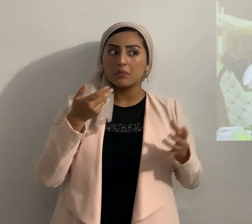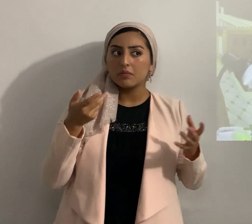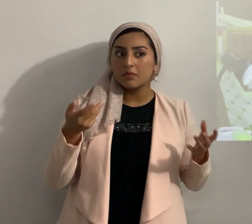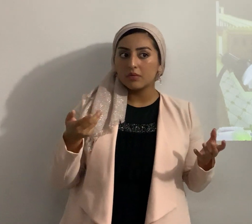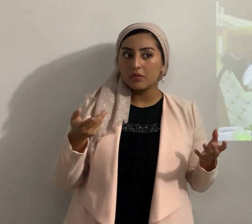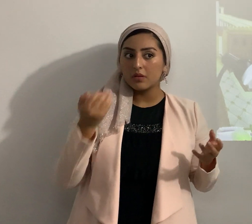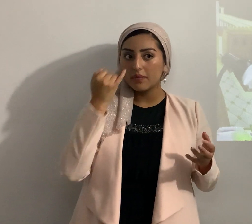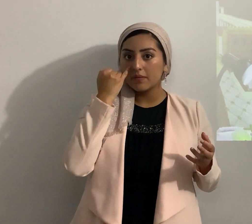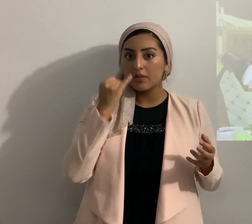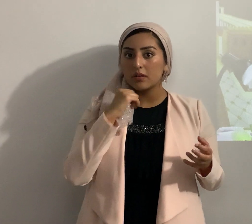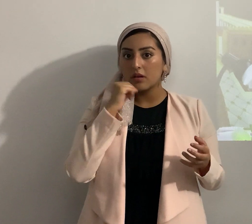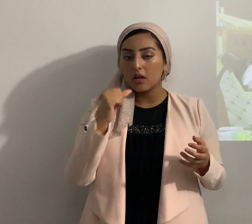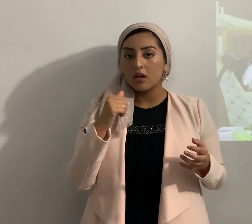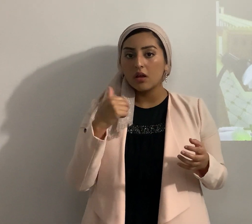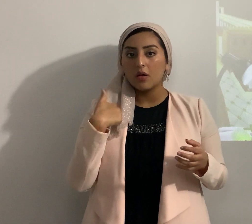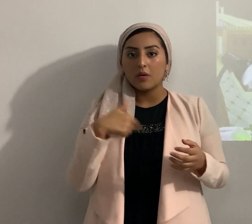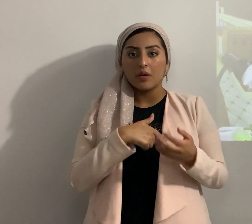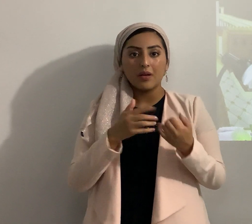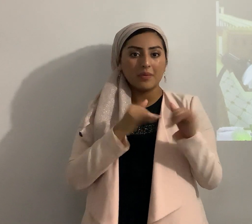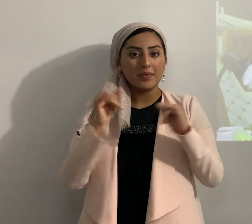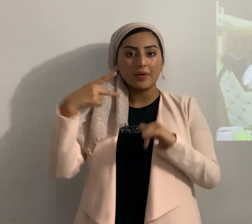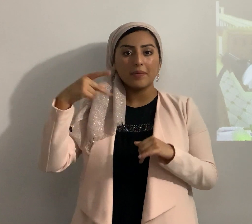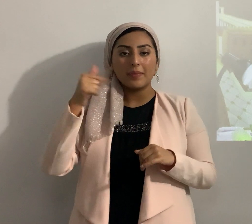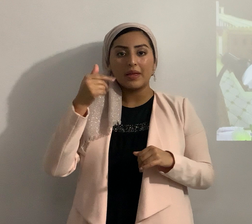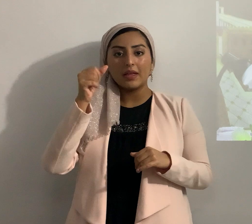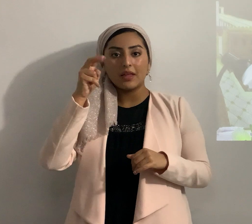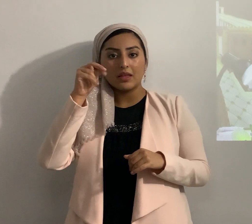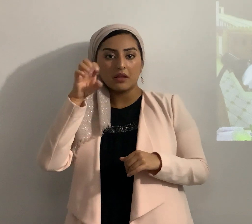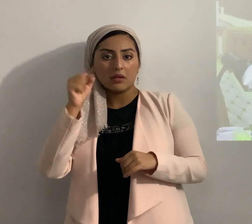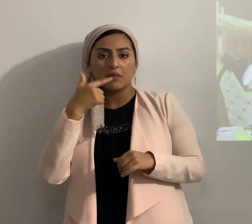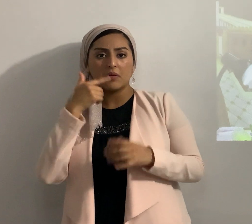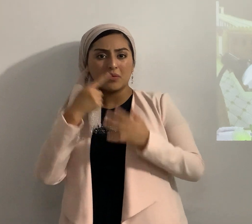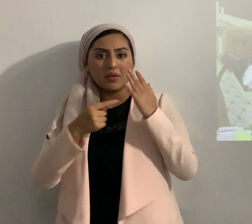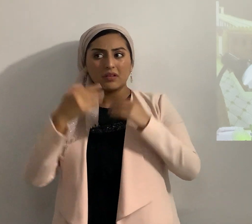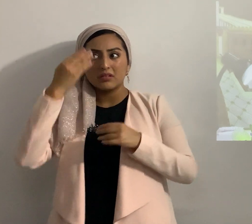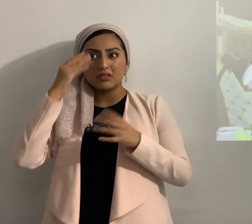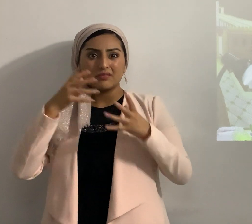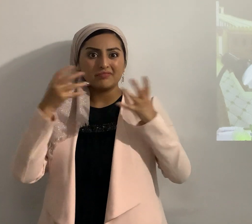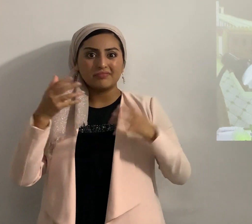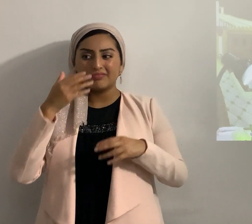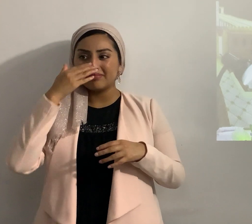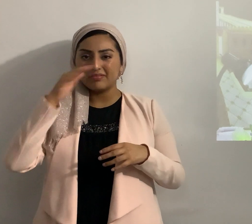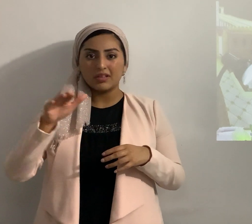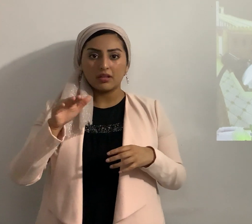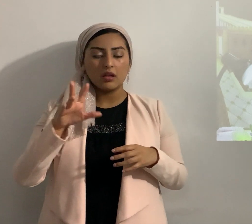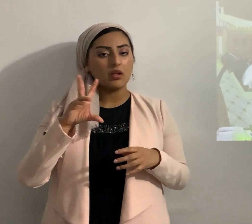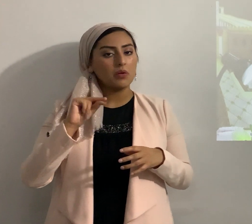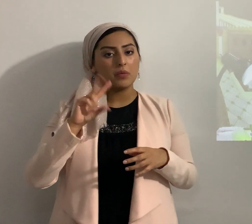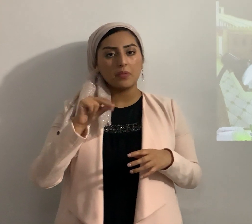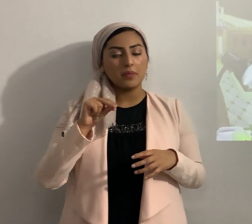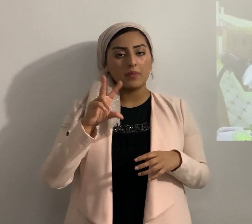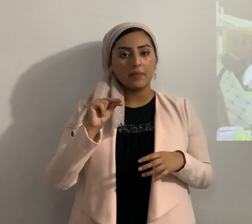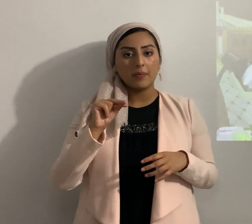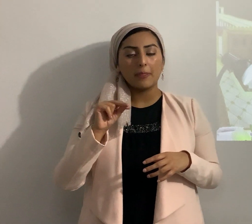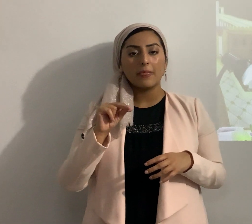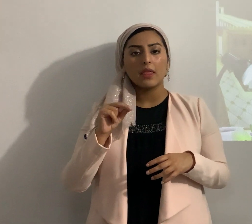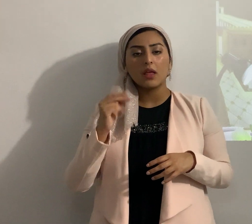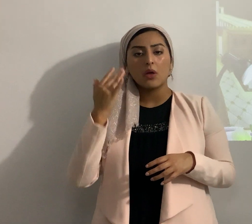no entonces estaríamos como los paganos diciendo pues que Dios tan sanguinario tienen no ¿por qué la destrucción?